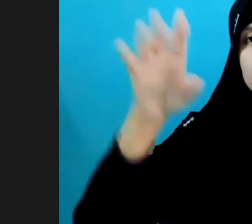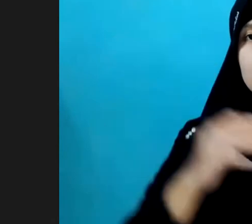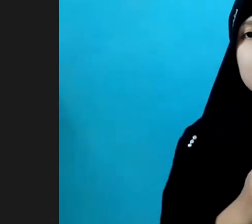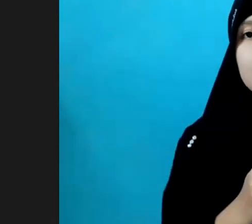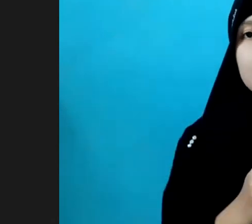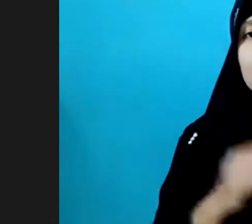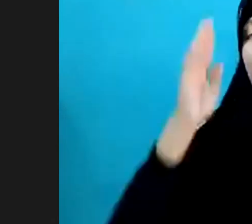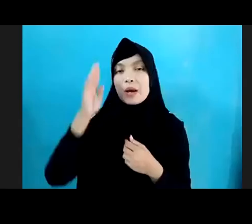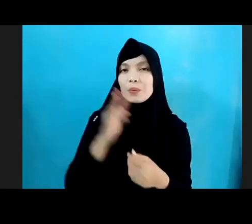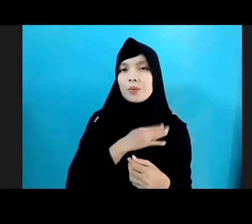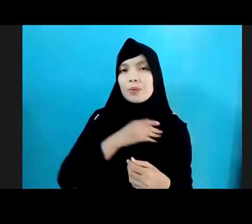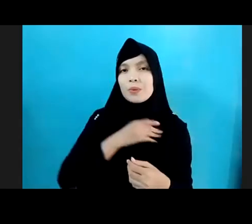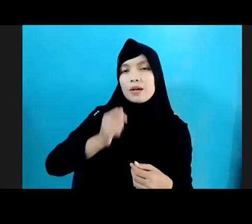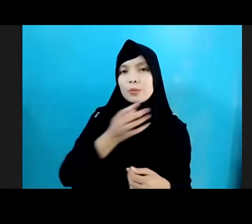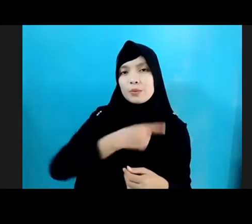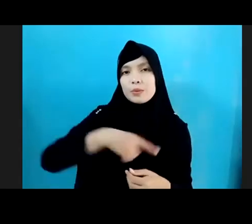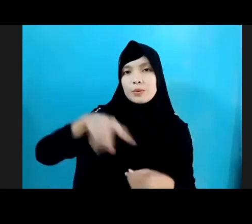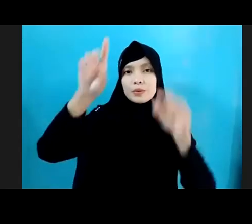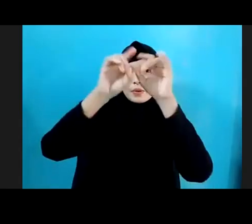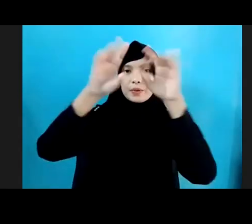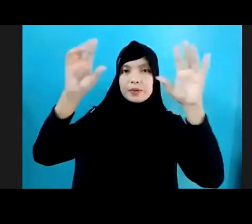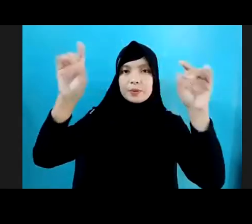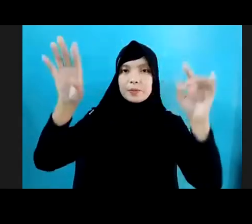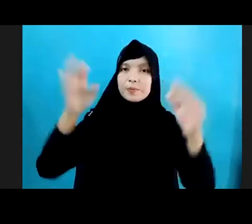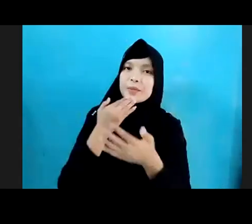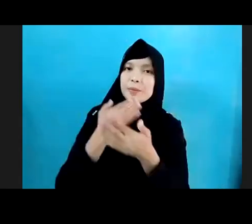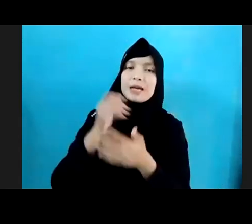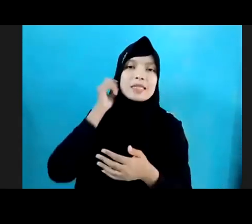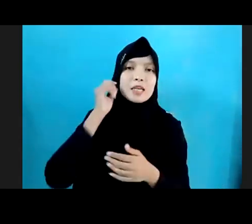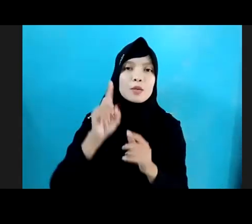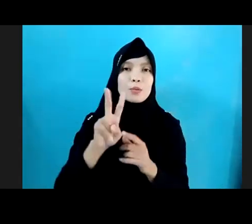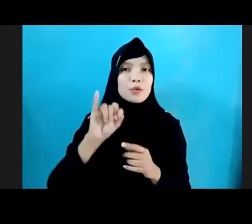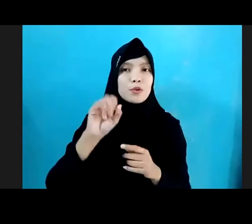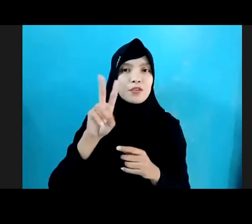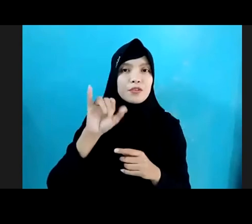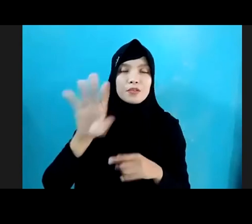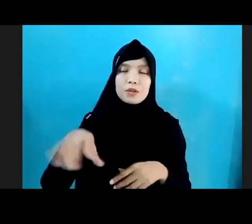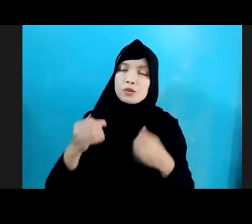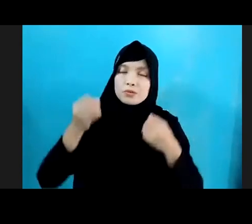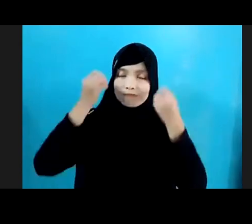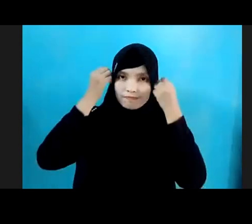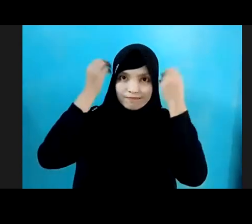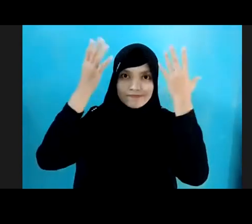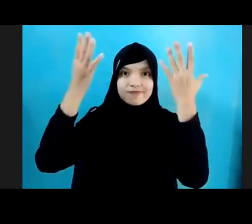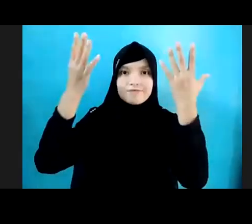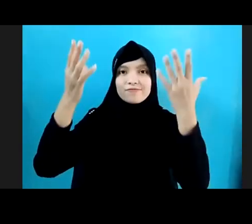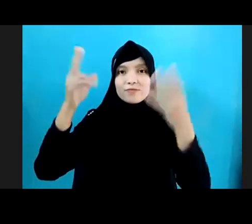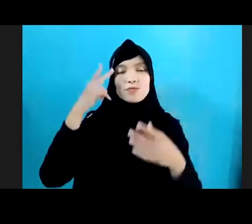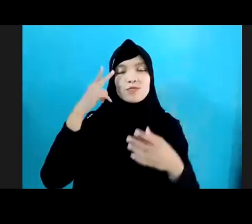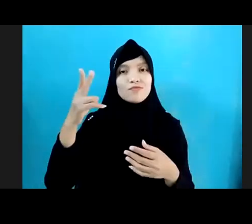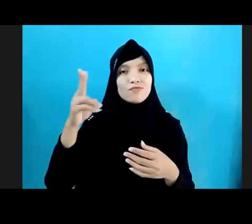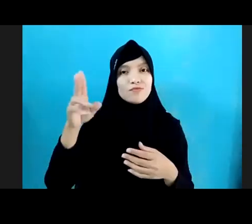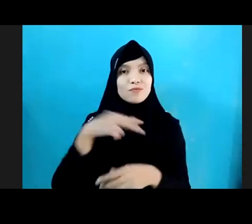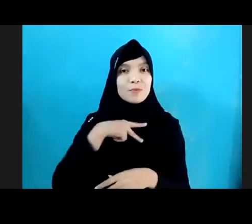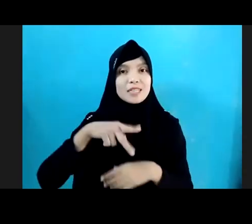Waalaikumsalam Warahmatullahi Wabarakatuh Terima kasih Ibu Vivi Ini menjadi Pencerahan Sekali Begitu ya Bagi Peserta Pada hari